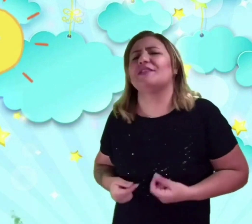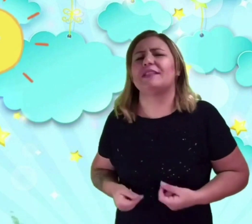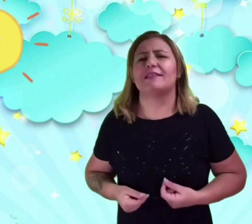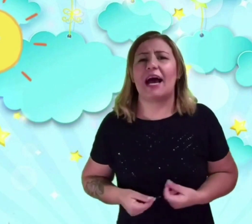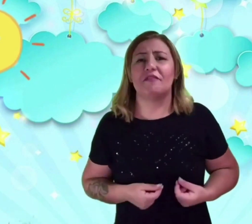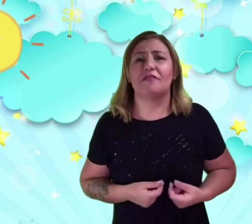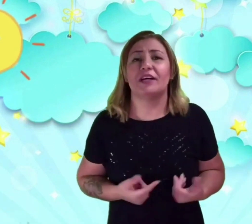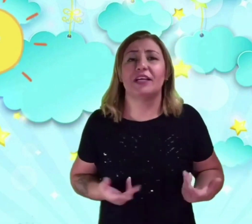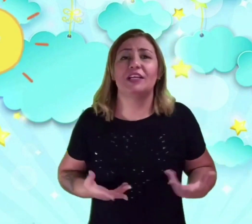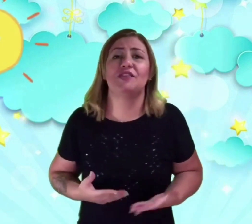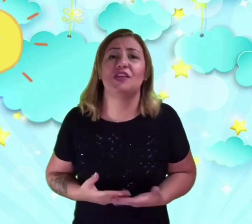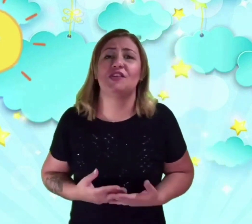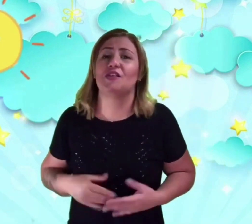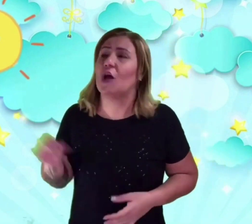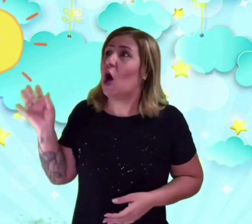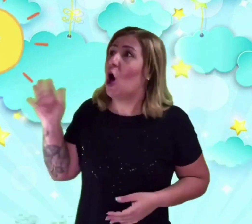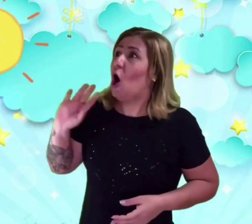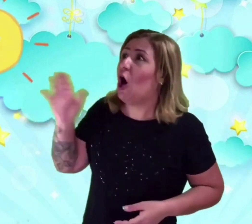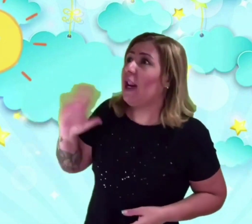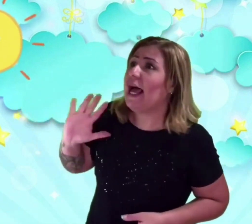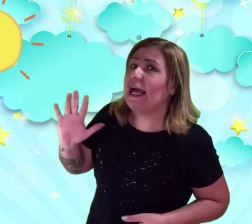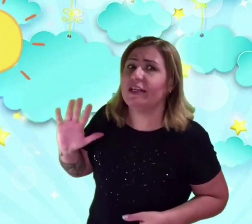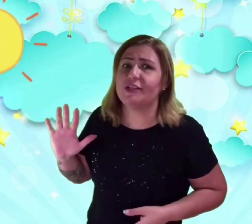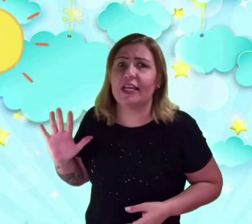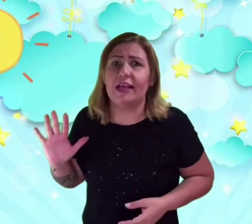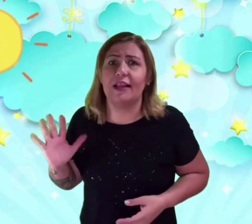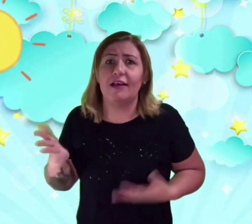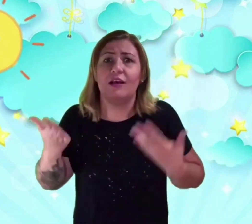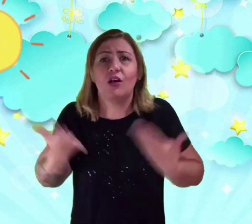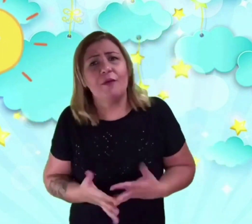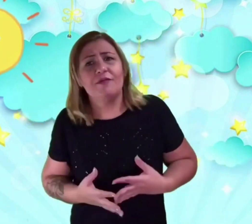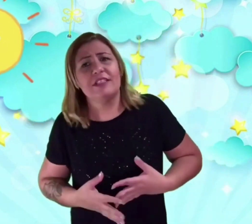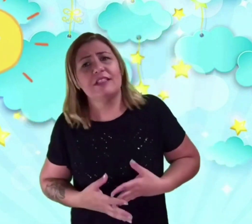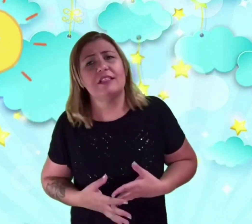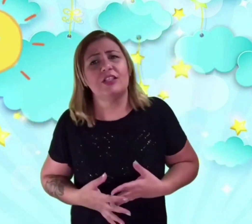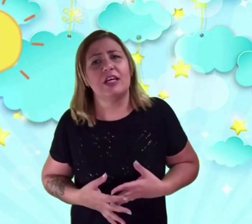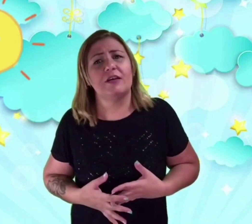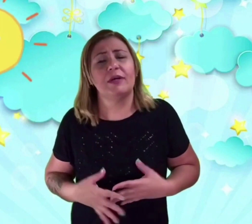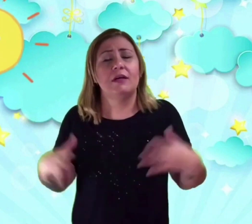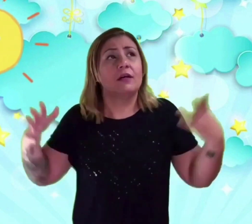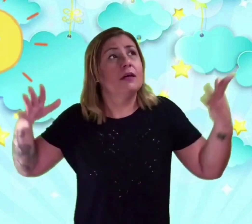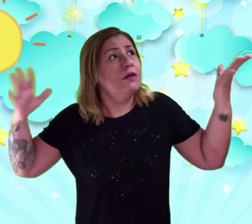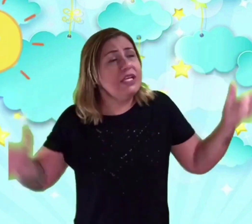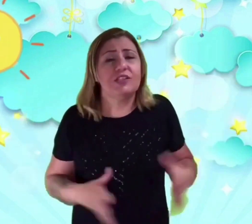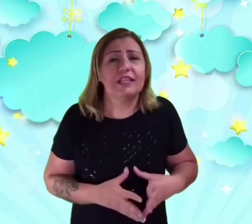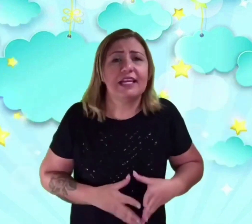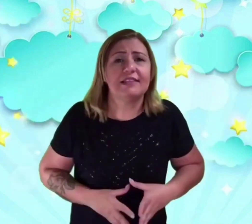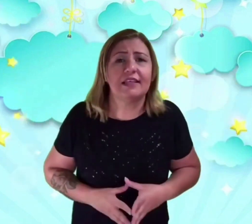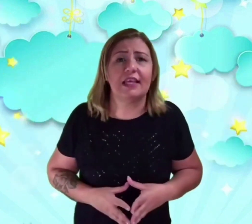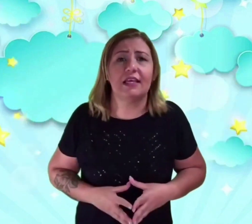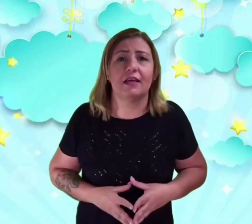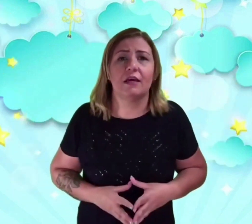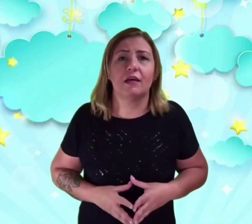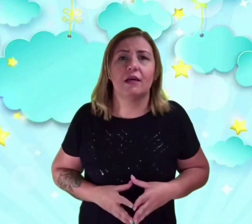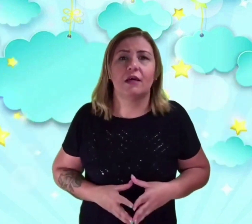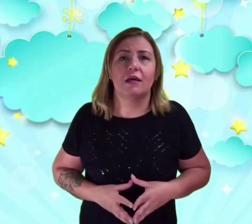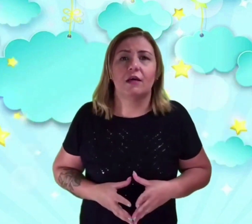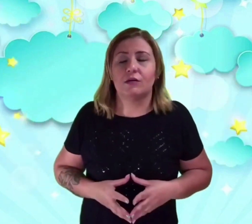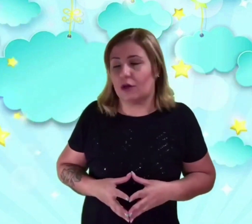visitava. E diz, Olá, estrela! Como você se chama? O que te traz aqui? O